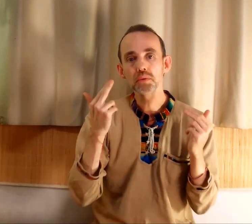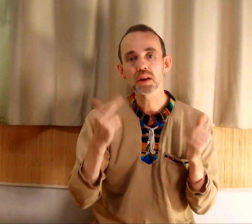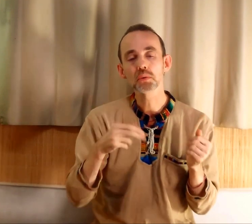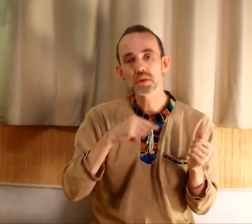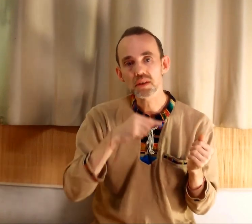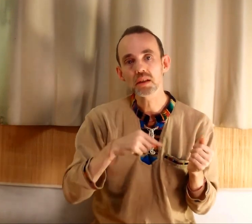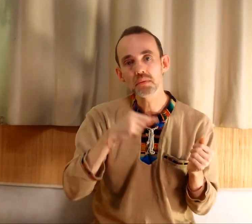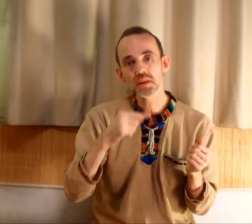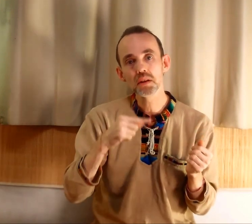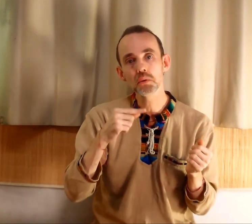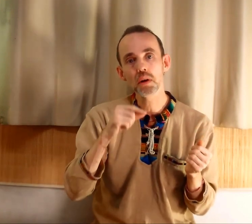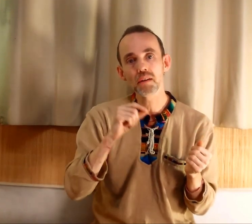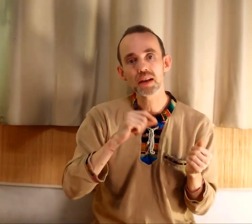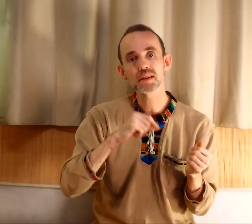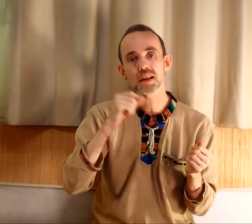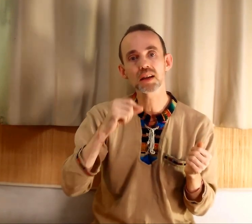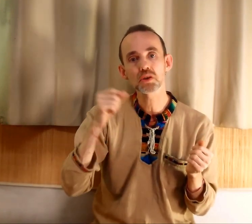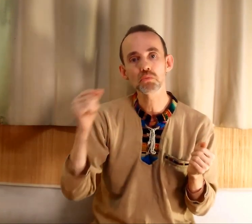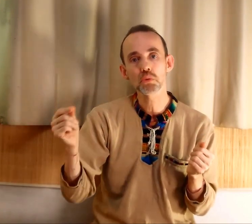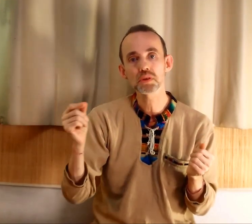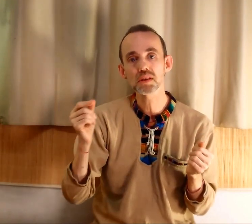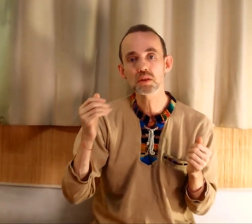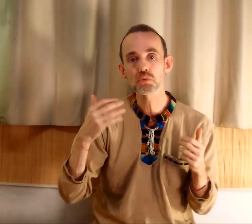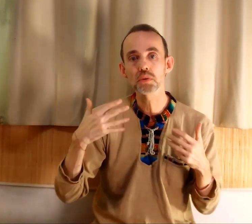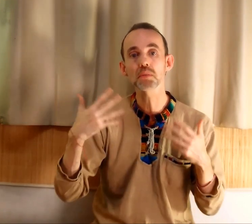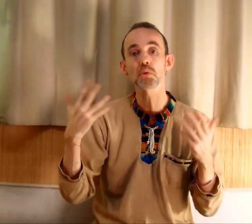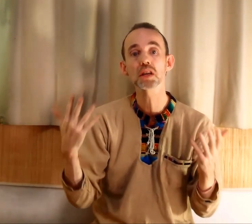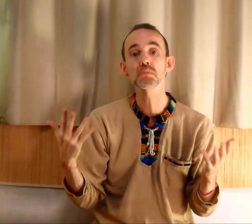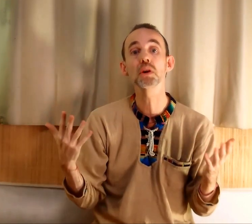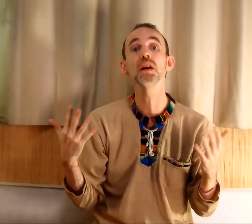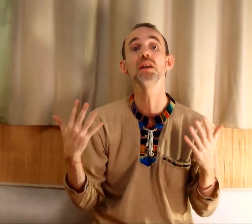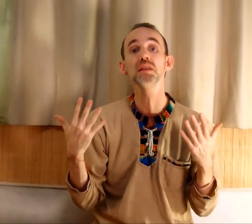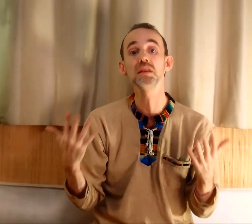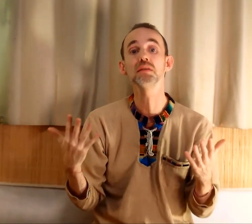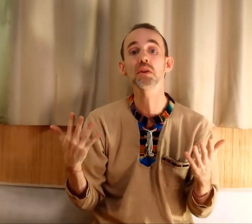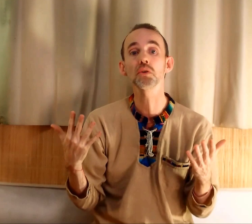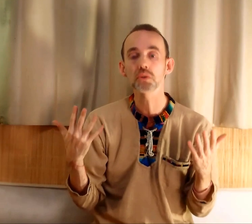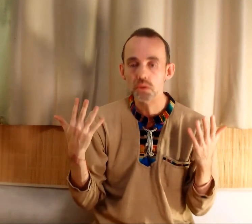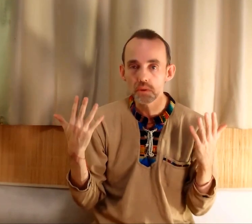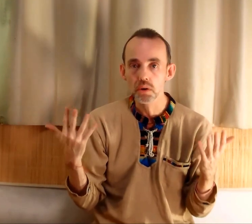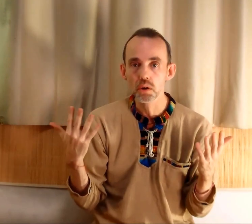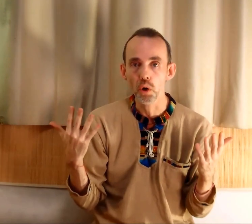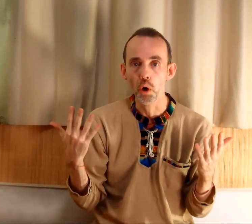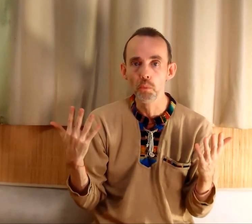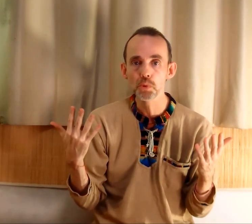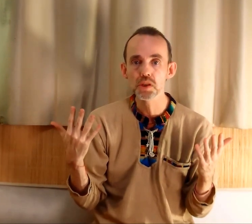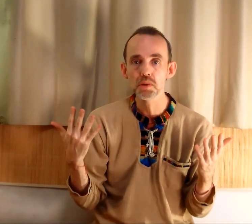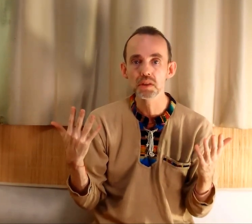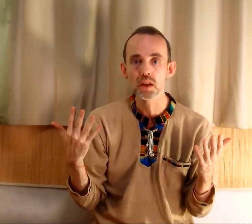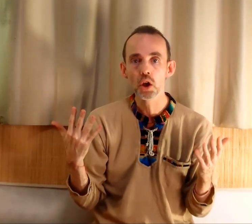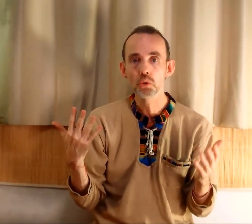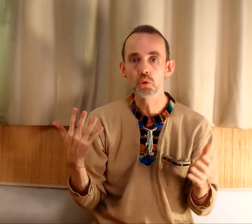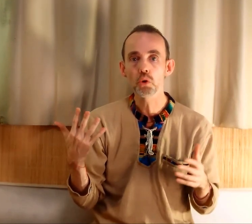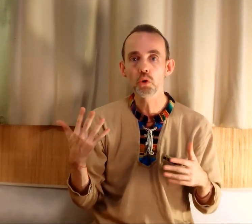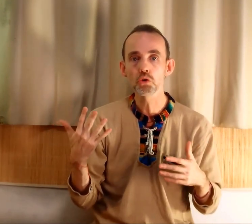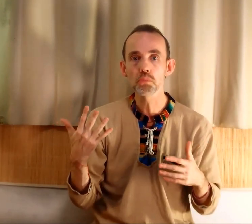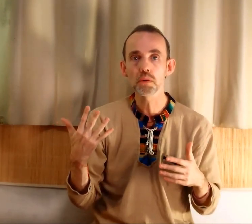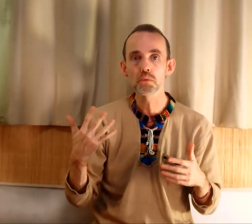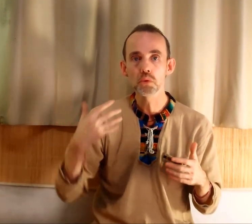fait une série de 7 vidéos avec 7 raisons pour cesser de souffrir, pour explorer les différentes possibilités. Donc, occupez-vous